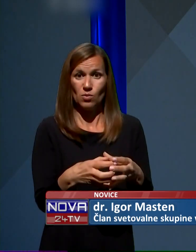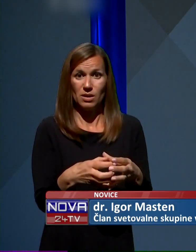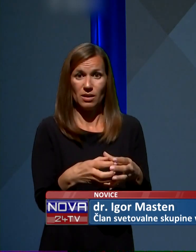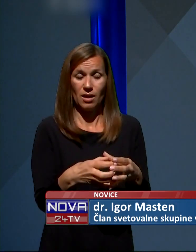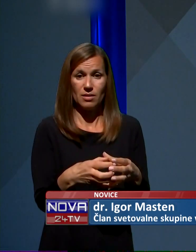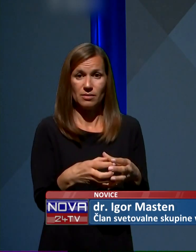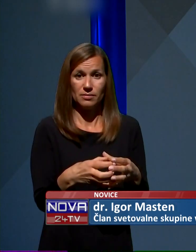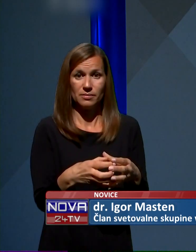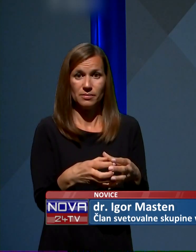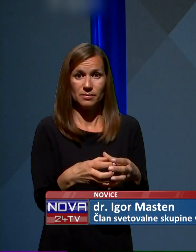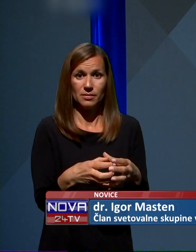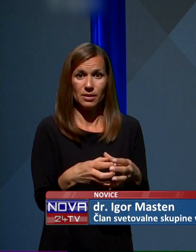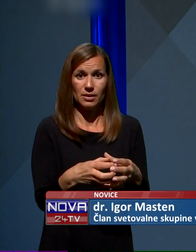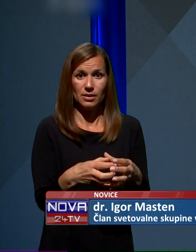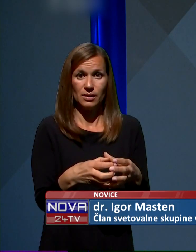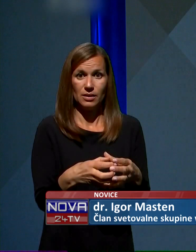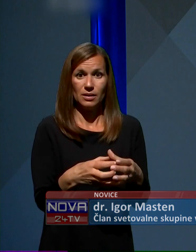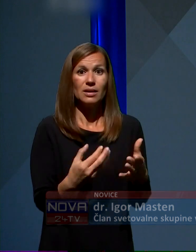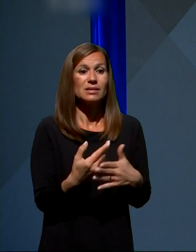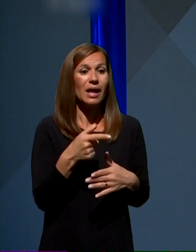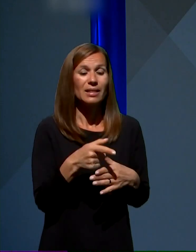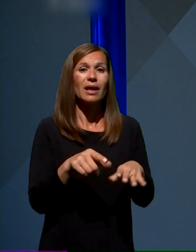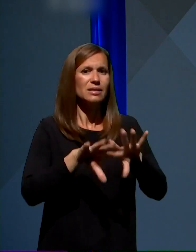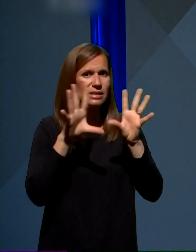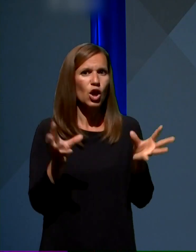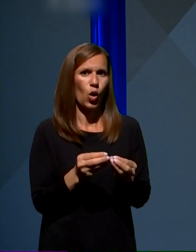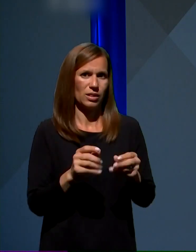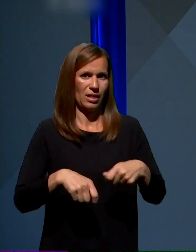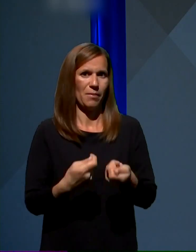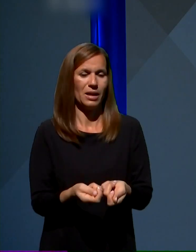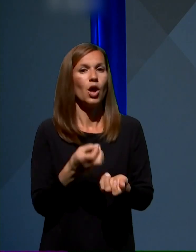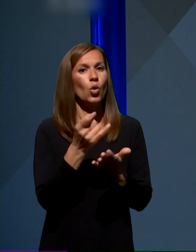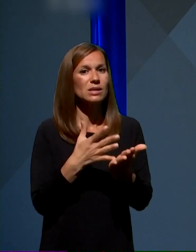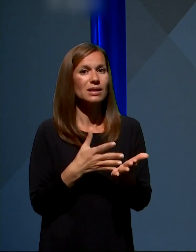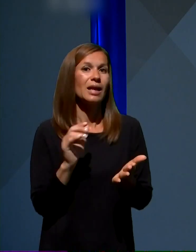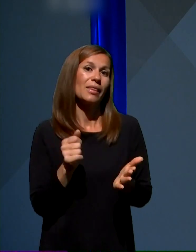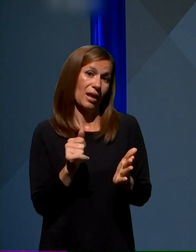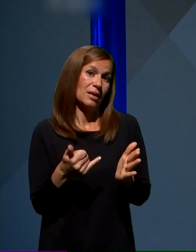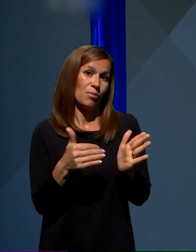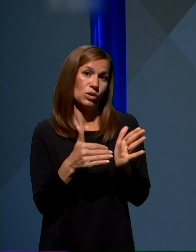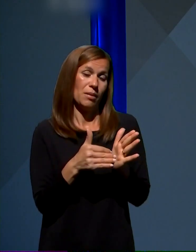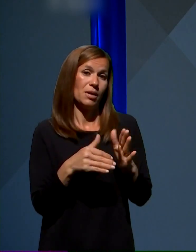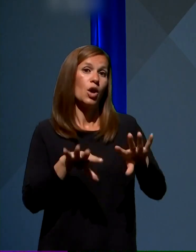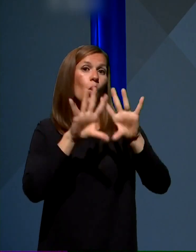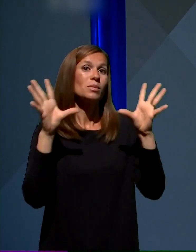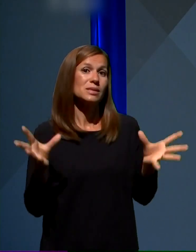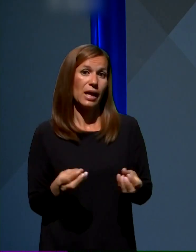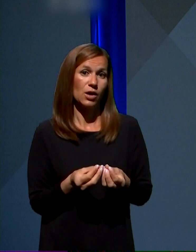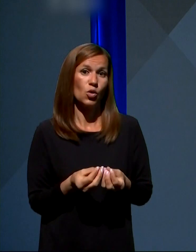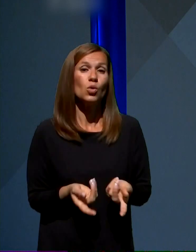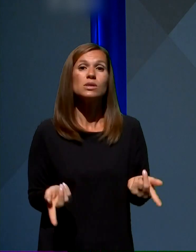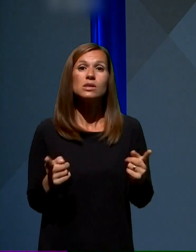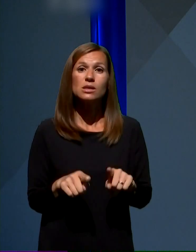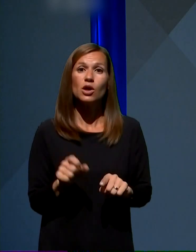za te celotne namene ocenila, da bi bil potreben obseg oziroma, da je